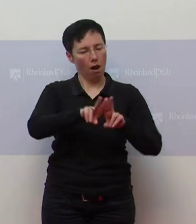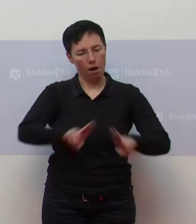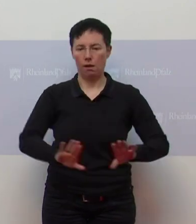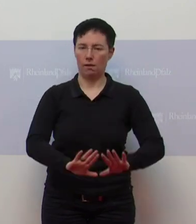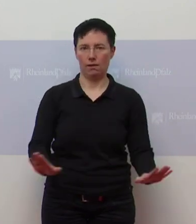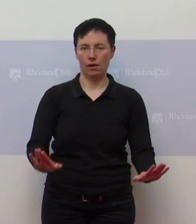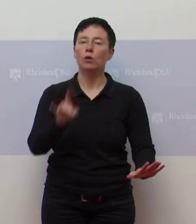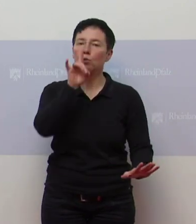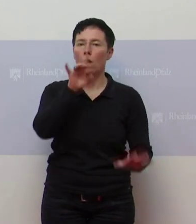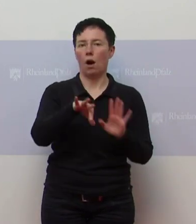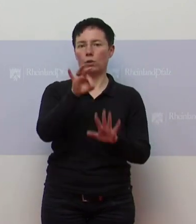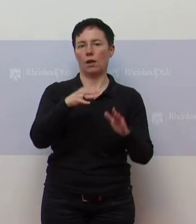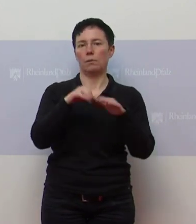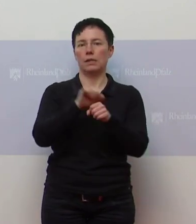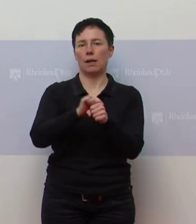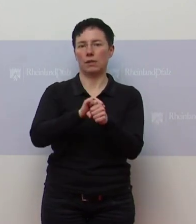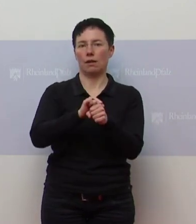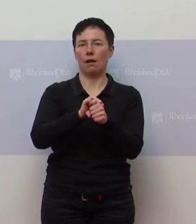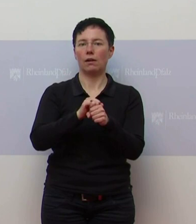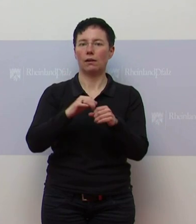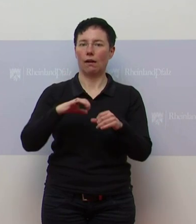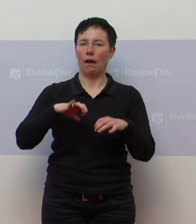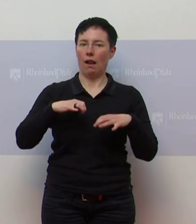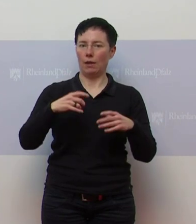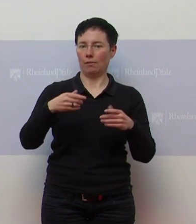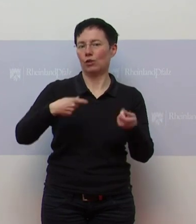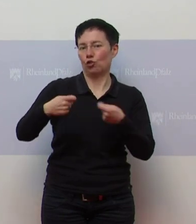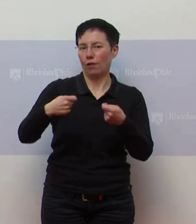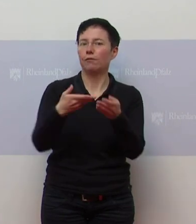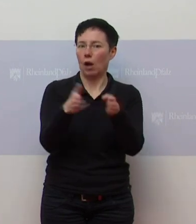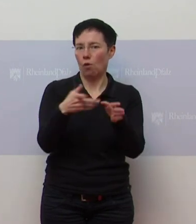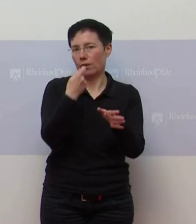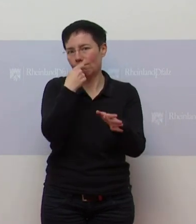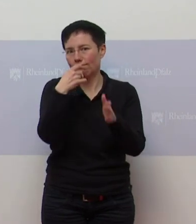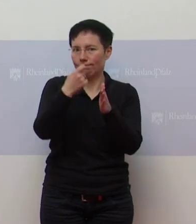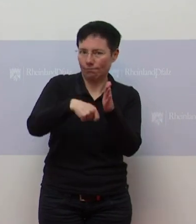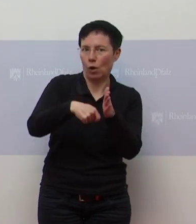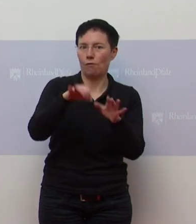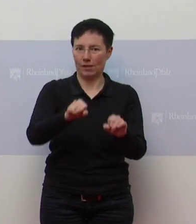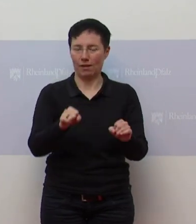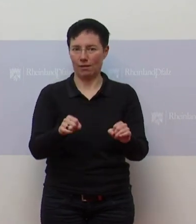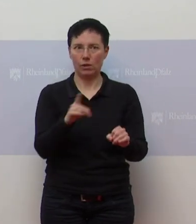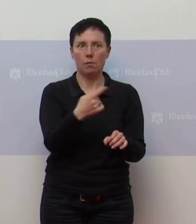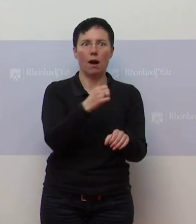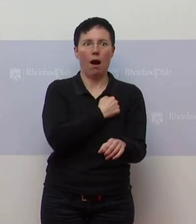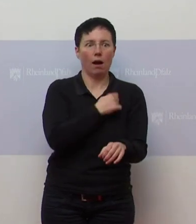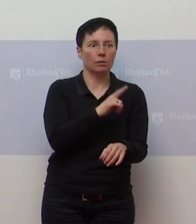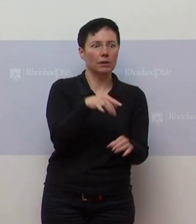Lebensmittelläden geöffnet sein, damit keiner Angst haben muss, dass er am Mittwoch einkaufen muss, für Donnerstag bis